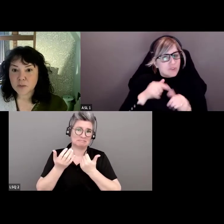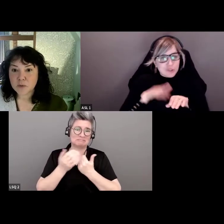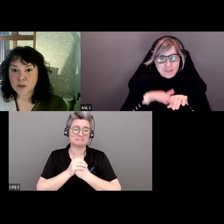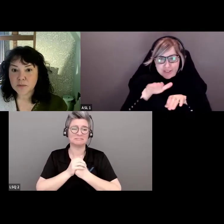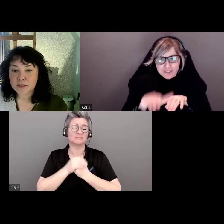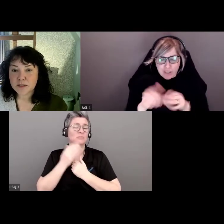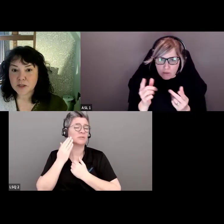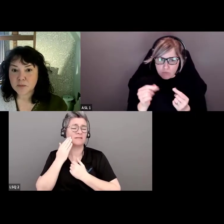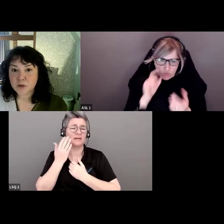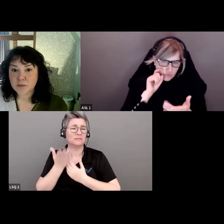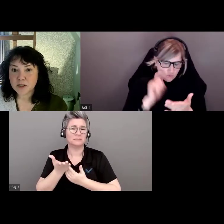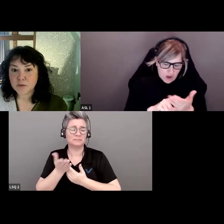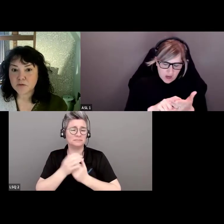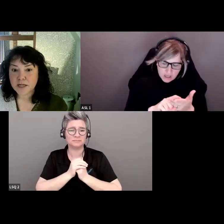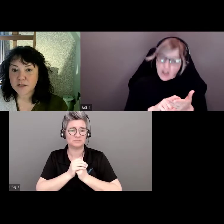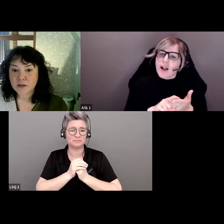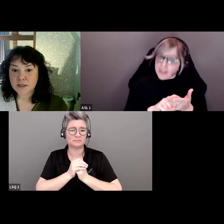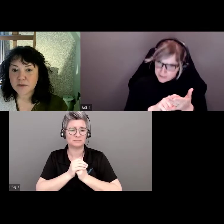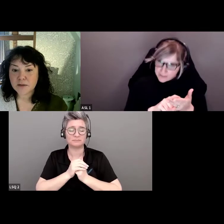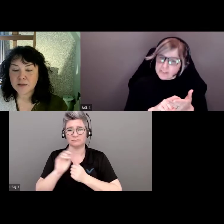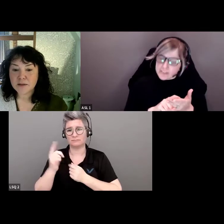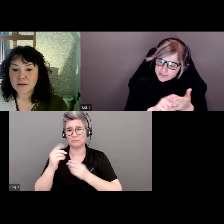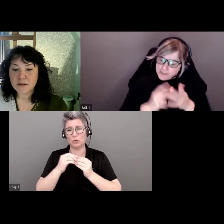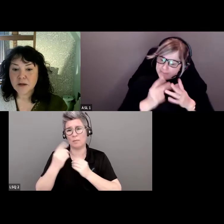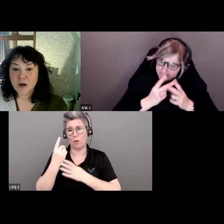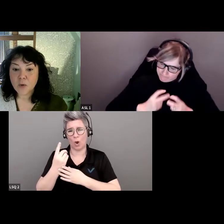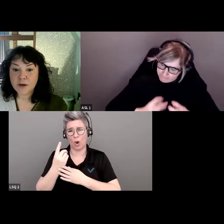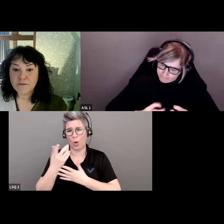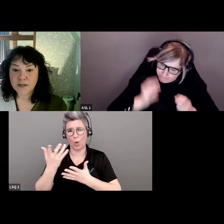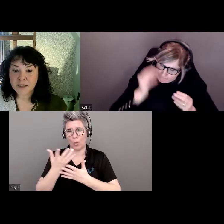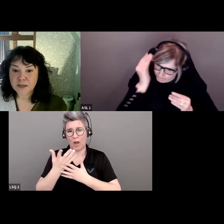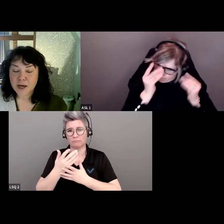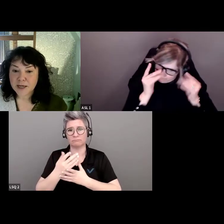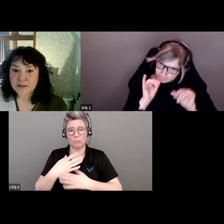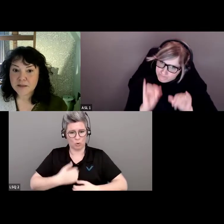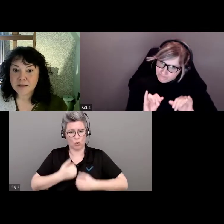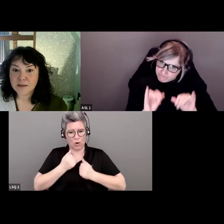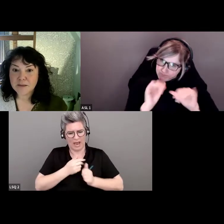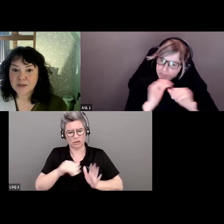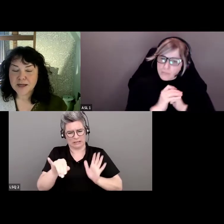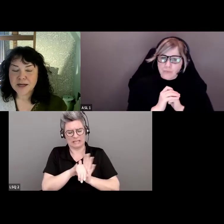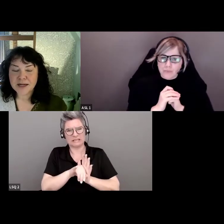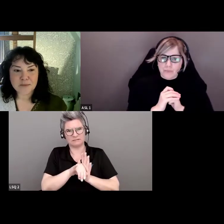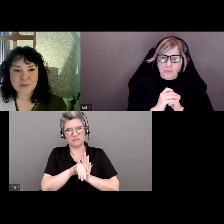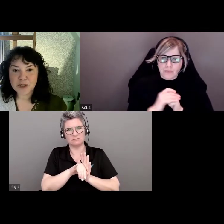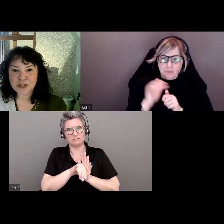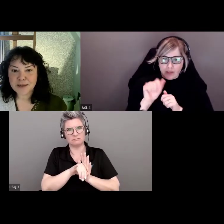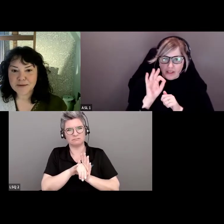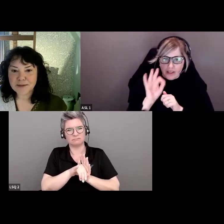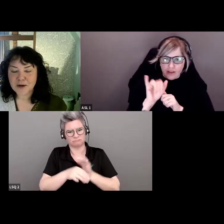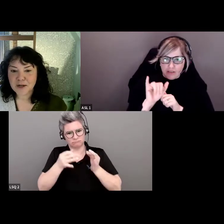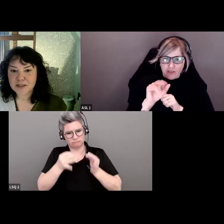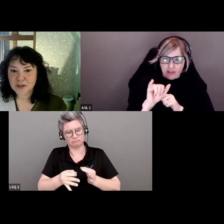Vous savez, la première des choses, c'est déjà d'avoir le courage de les identifier, le préjugé d